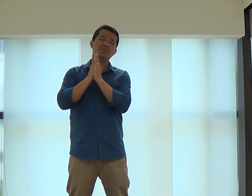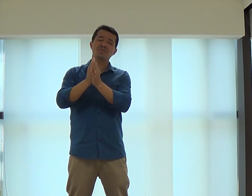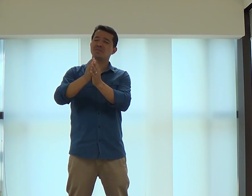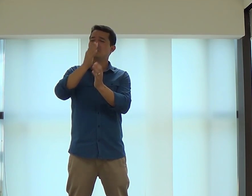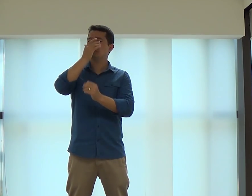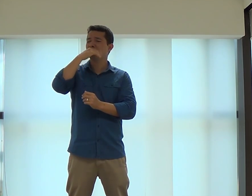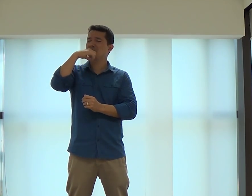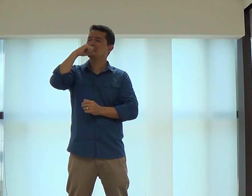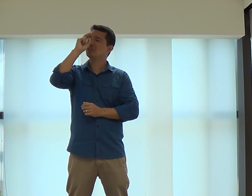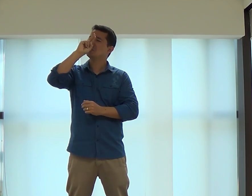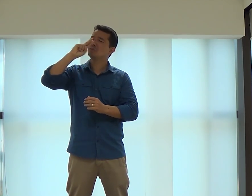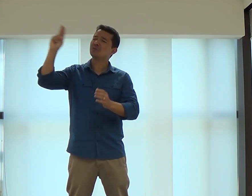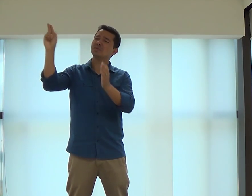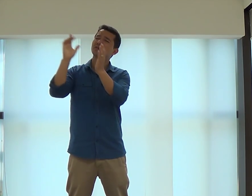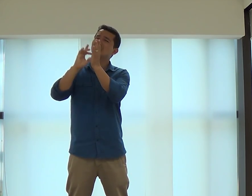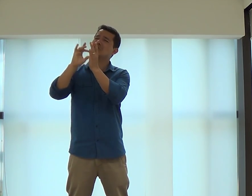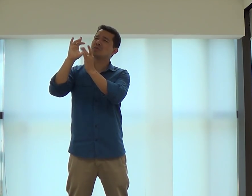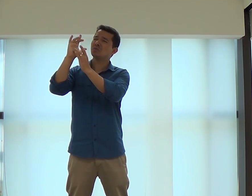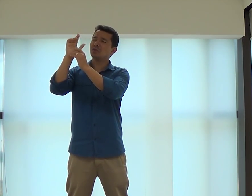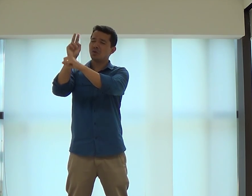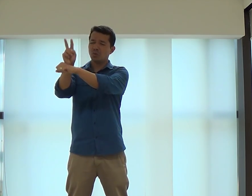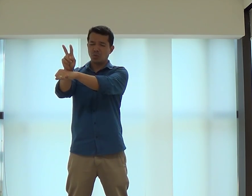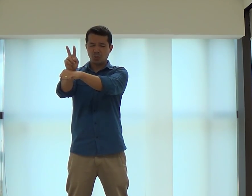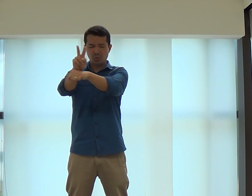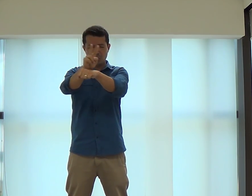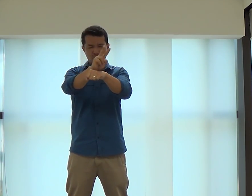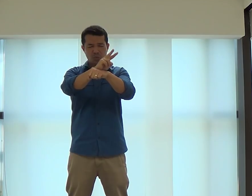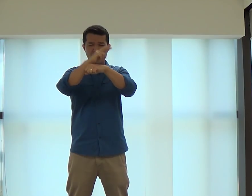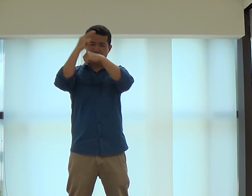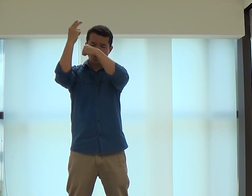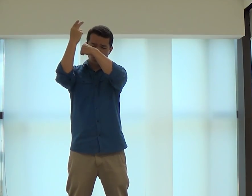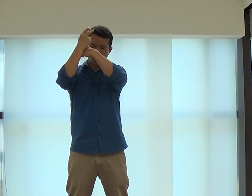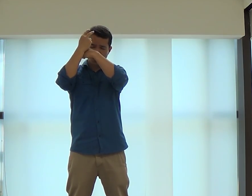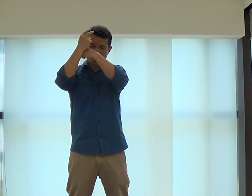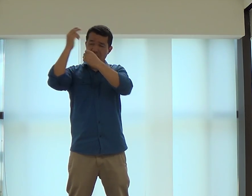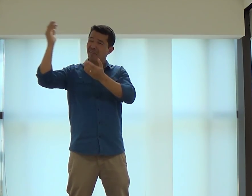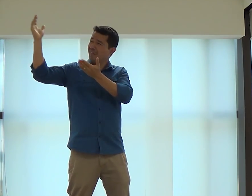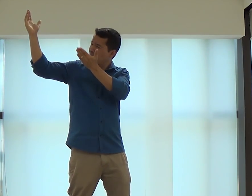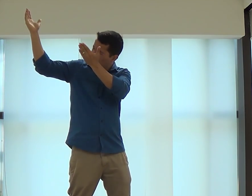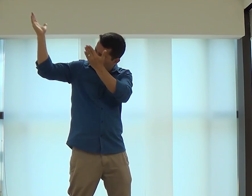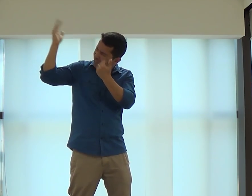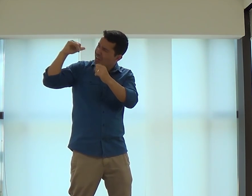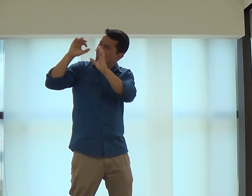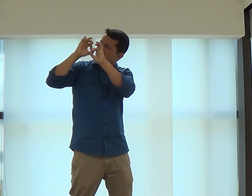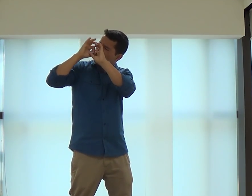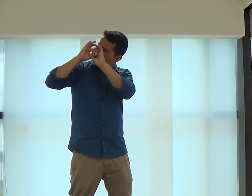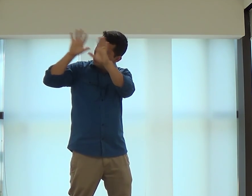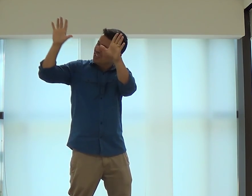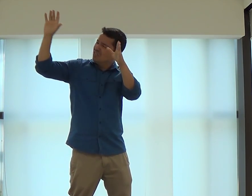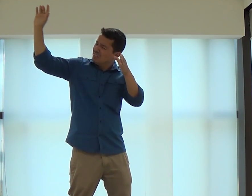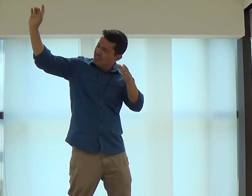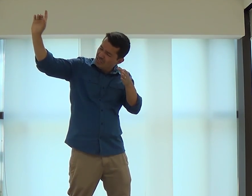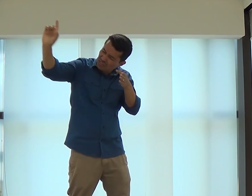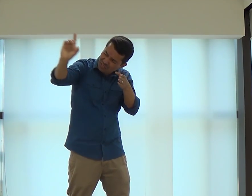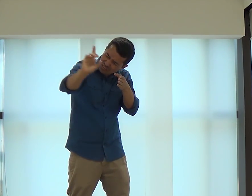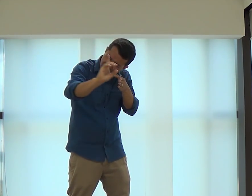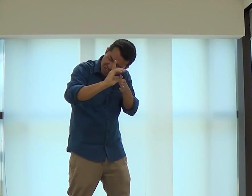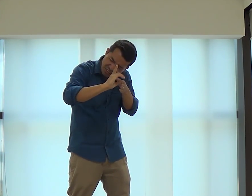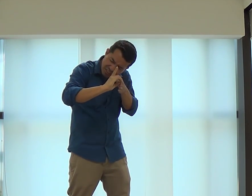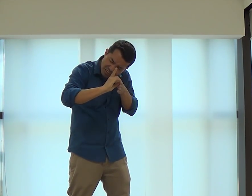Por favor, Pai, em nome de Jesus, que o Senhor cuide de cada um, cuide de mim também. Venha, Senhor. O Senhor tem